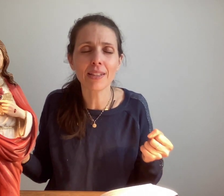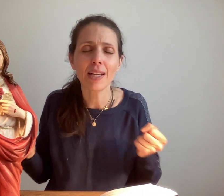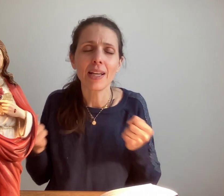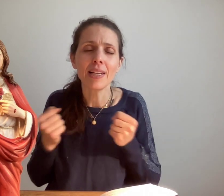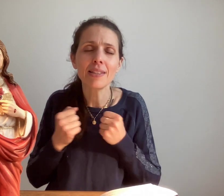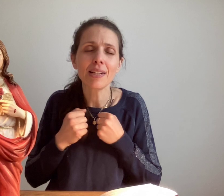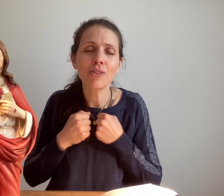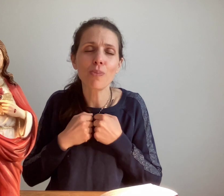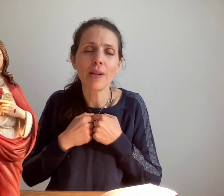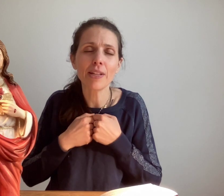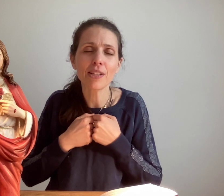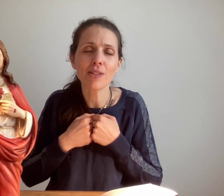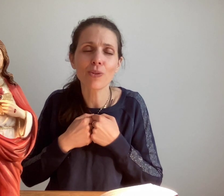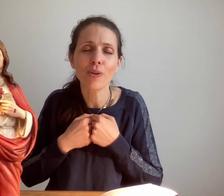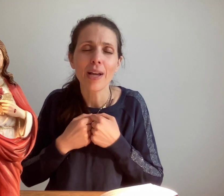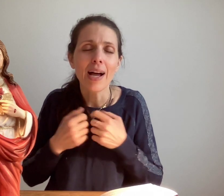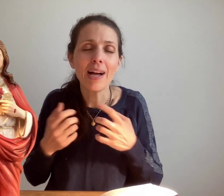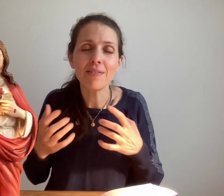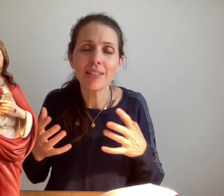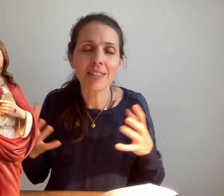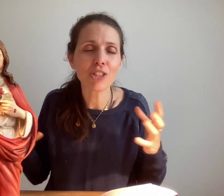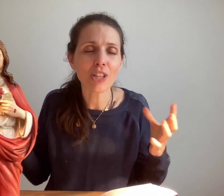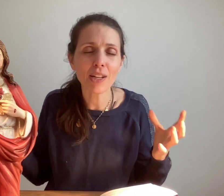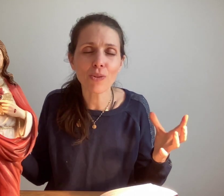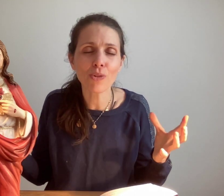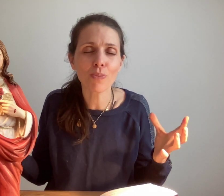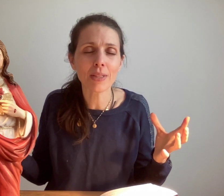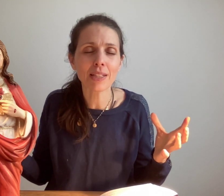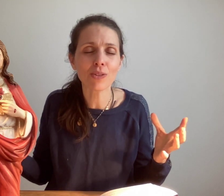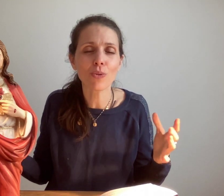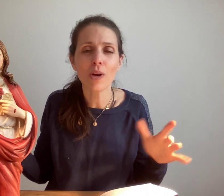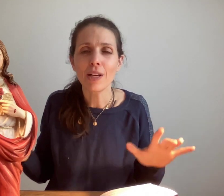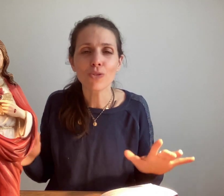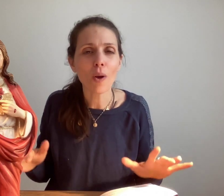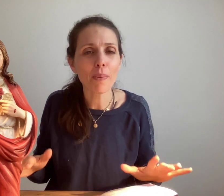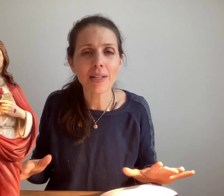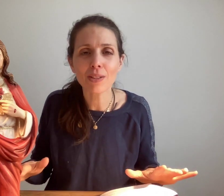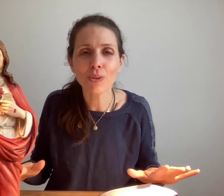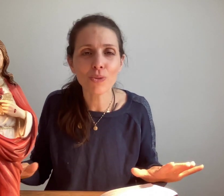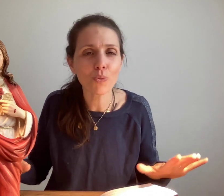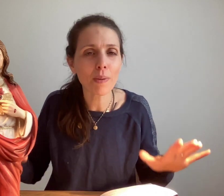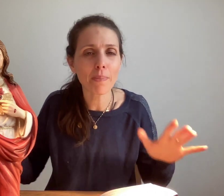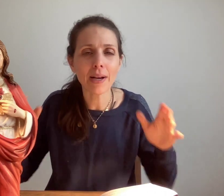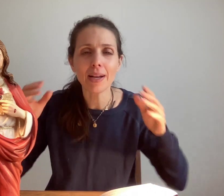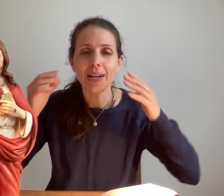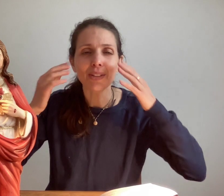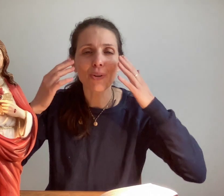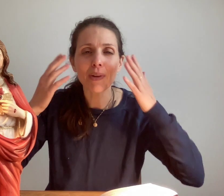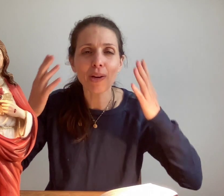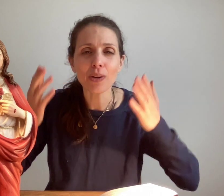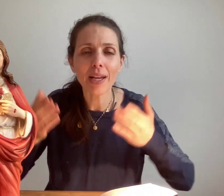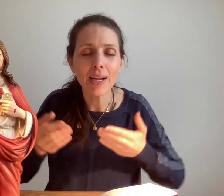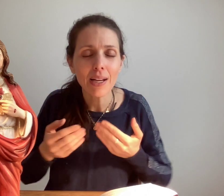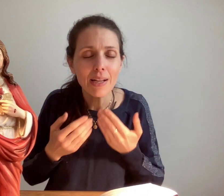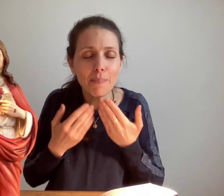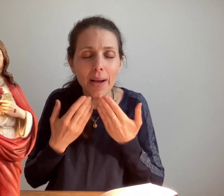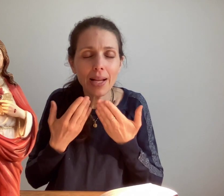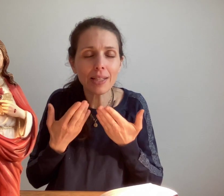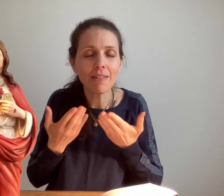et s'il te plaît, Jésus, investis chacune de mes actions, sois présent dans tous mes pas, dans mes regards, parle à travers